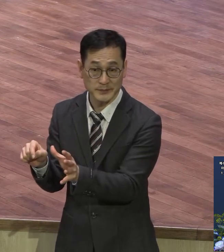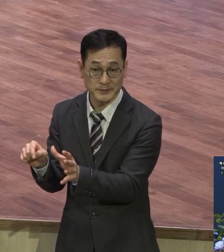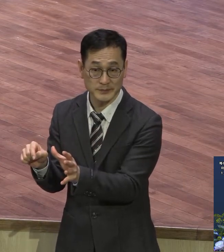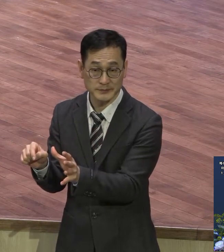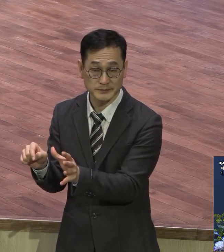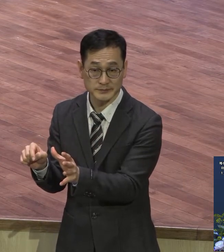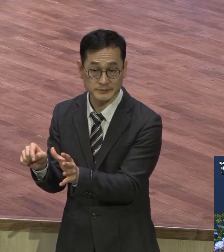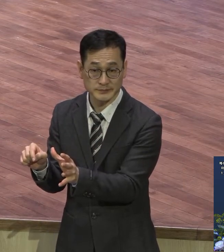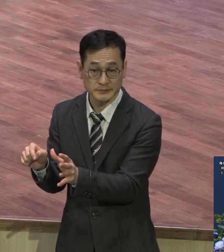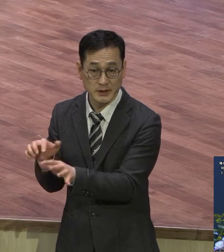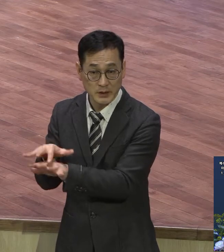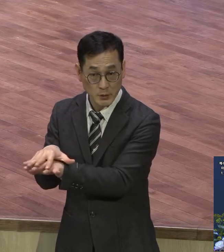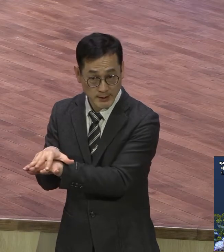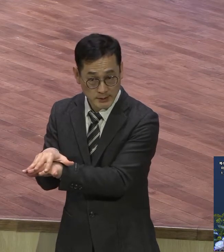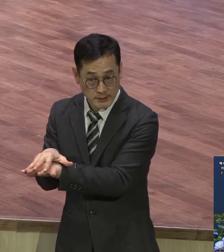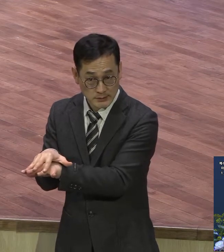이 교회 생명을